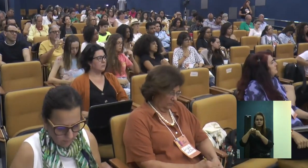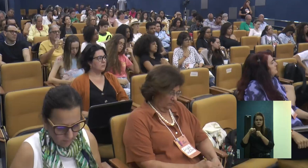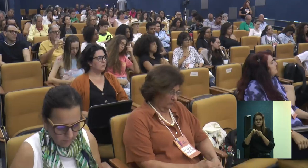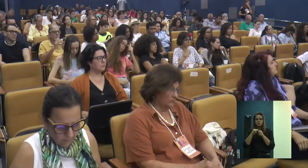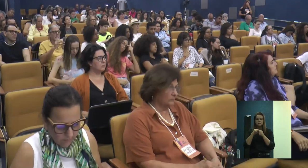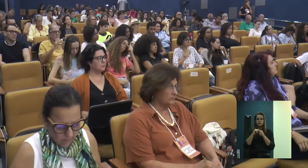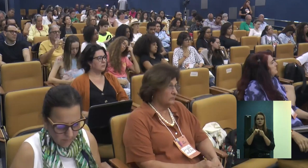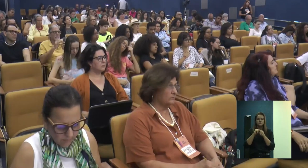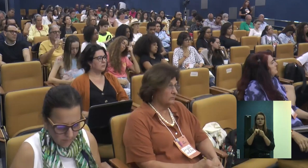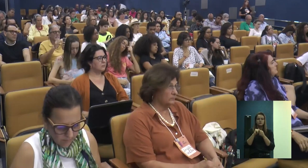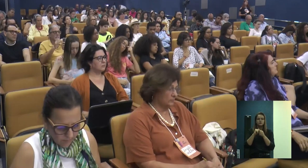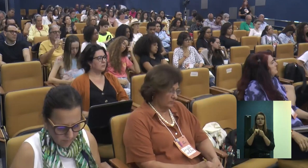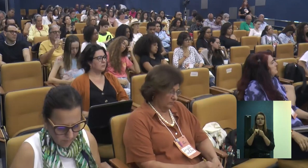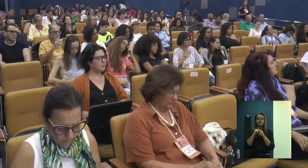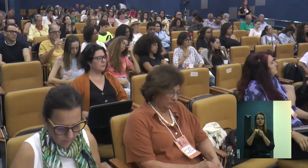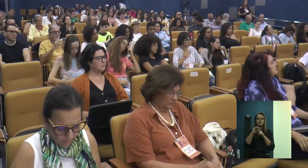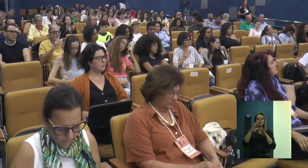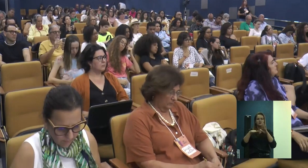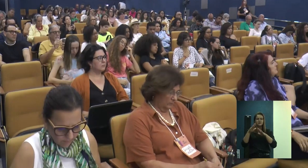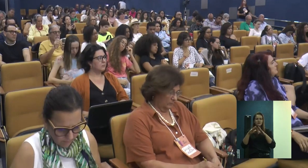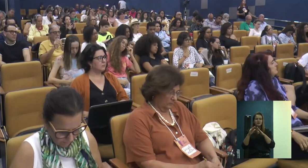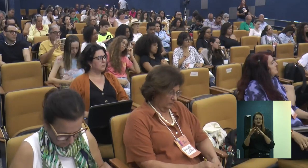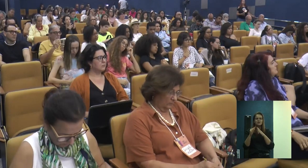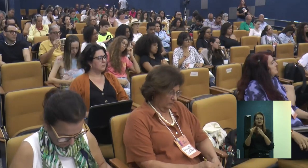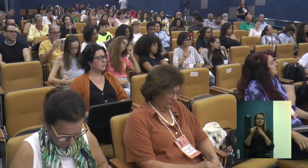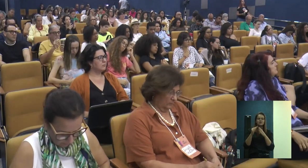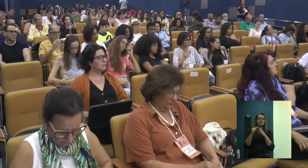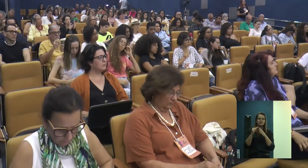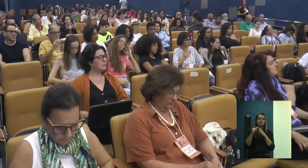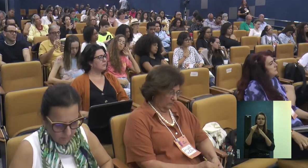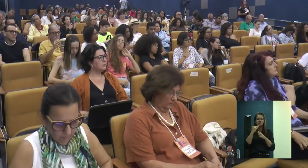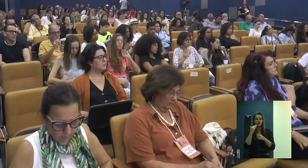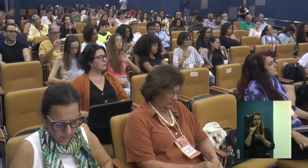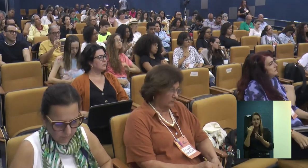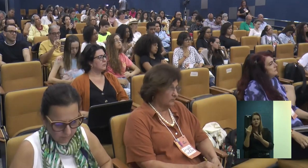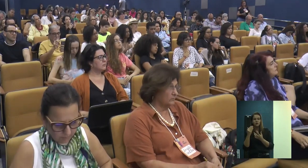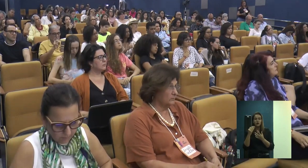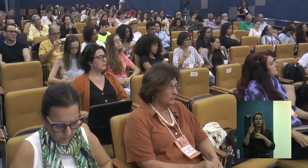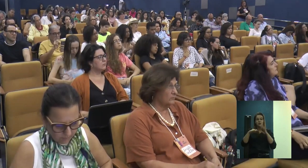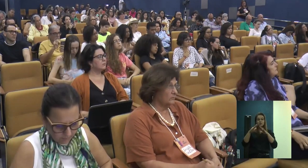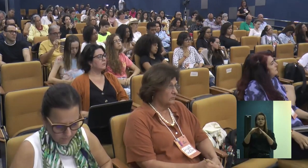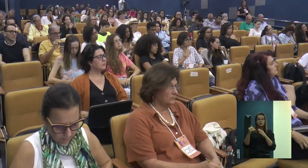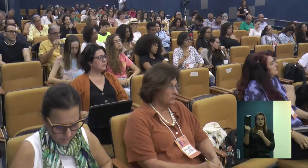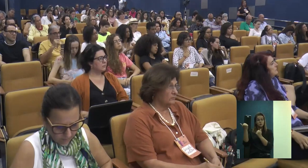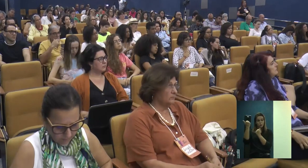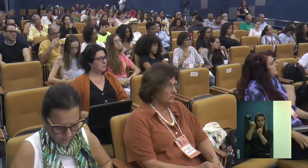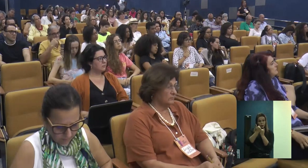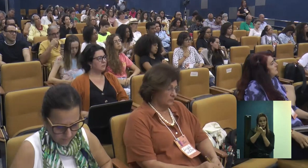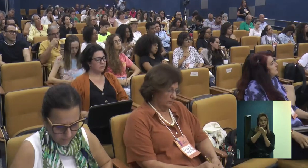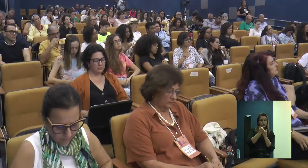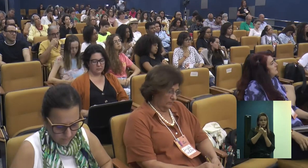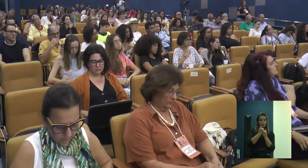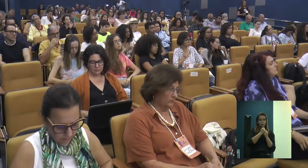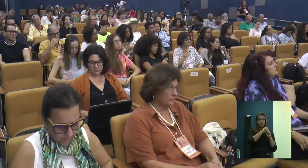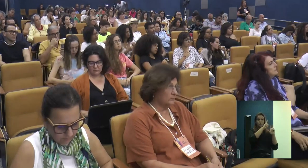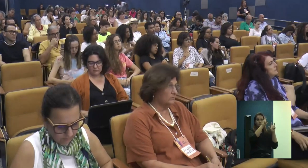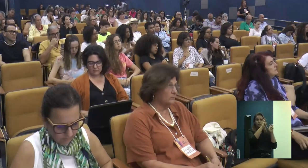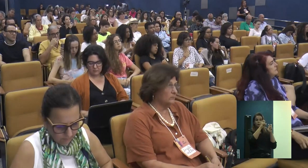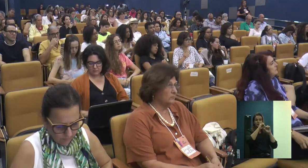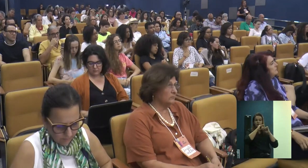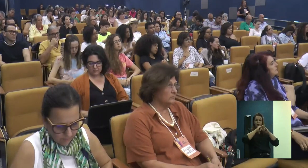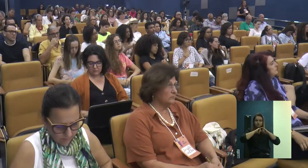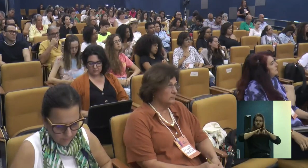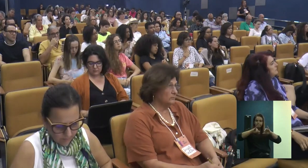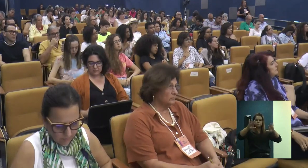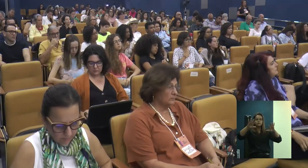forma amadorística, outras vezes de uma forma até com apoio, é a divulgação do tema. Então, aqui a